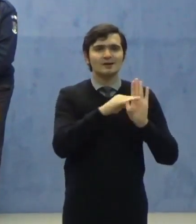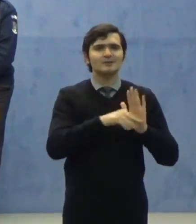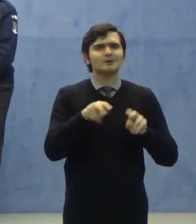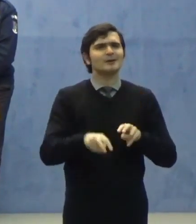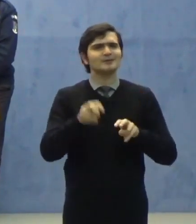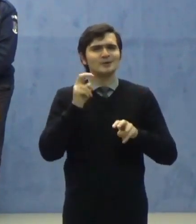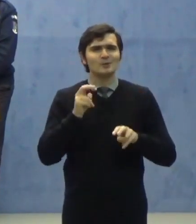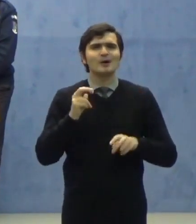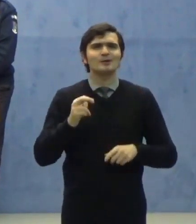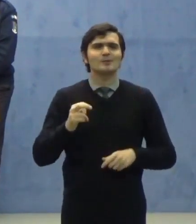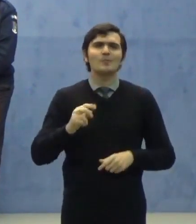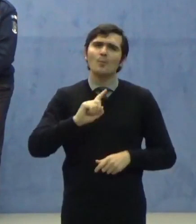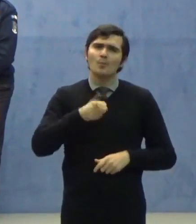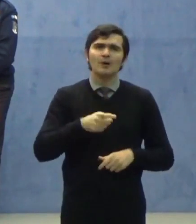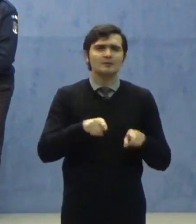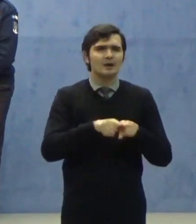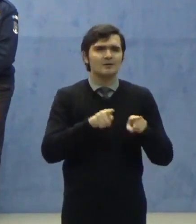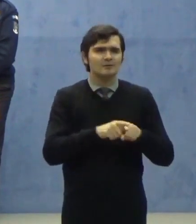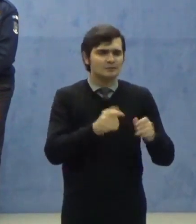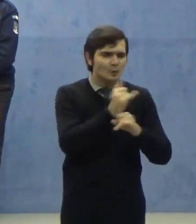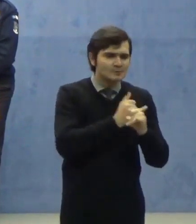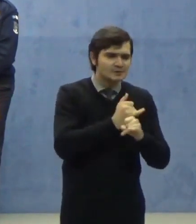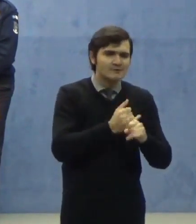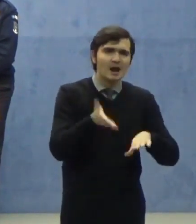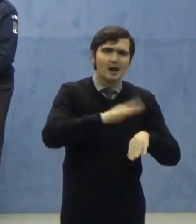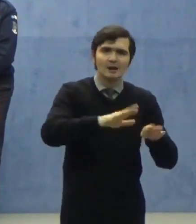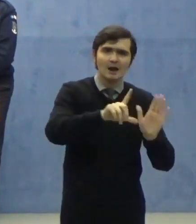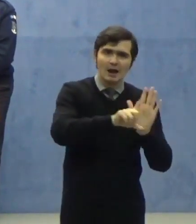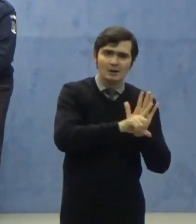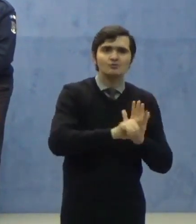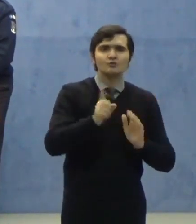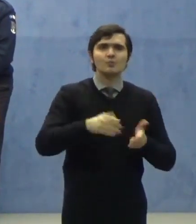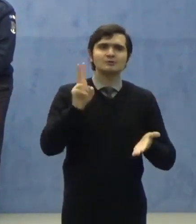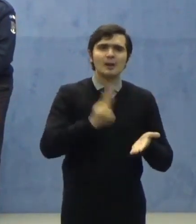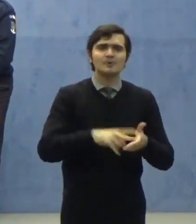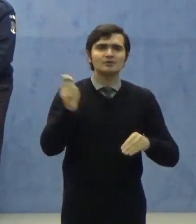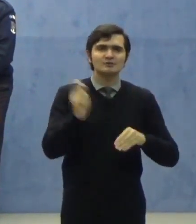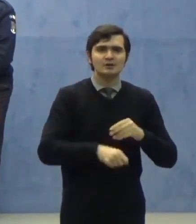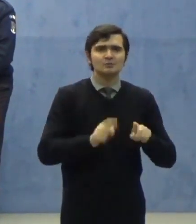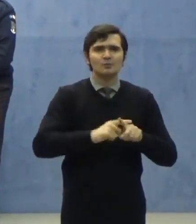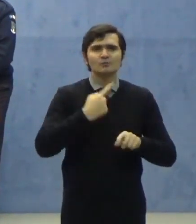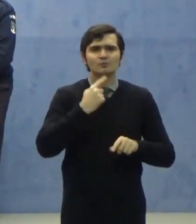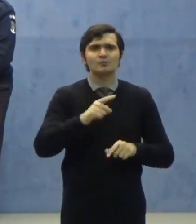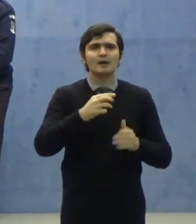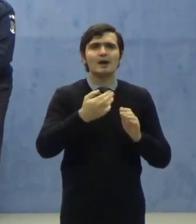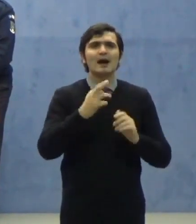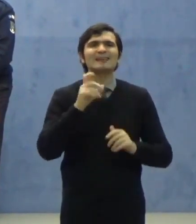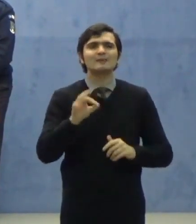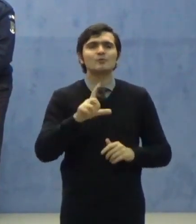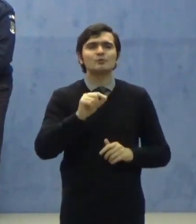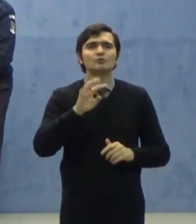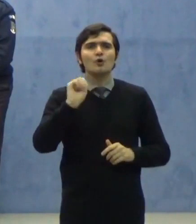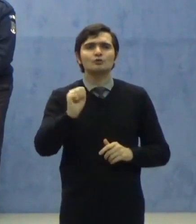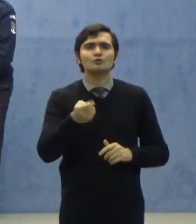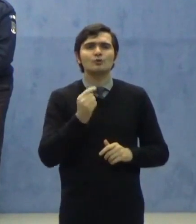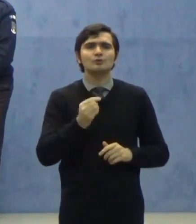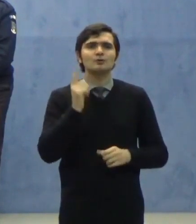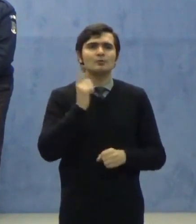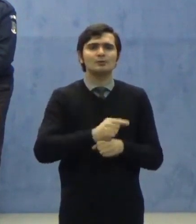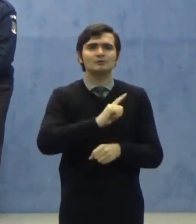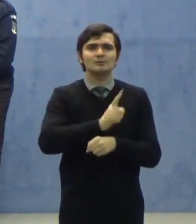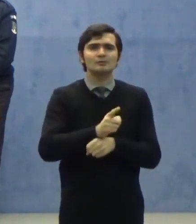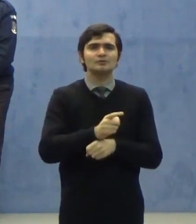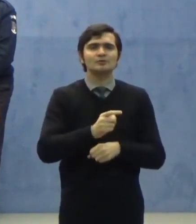este împuternicit să constate contravenții și să aplice sancțiuni în conformitate cu prevederile a articolului 29 din Ordonanța de Urgența Guvernului numărul 1 pe 1999